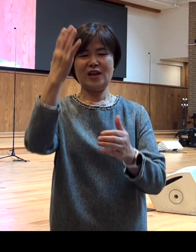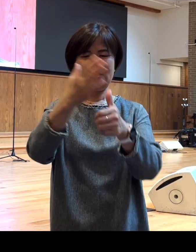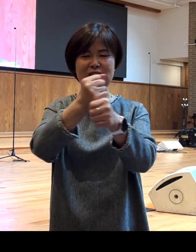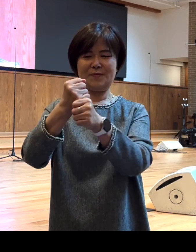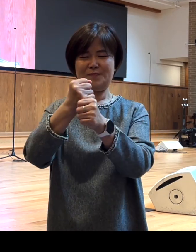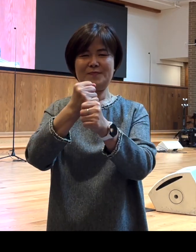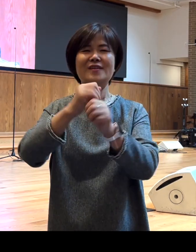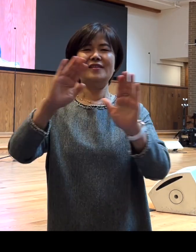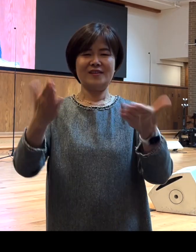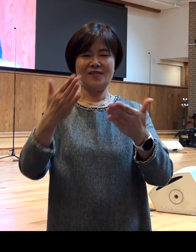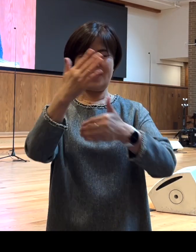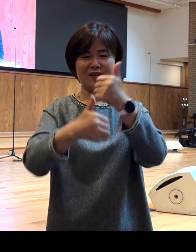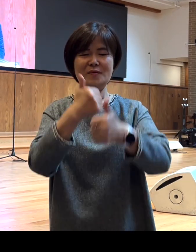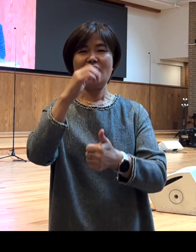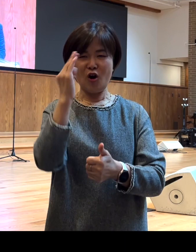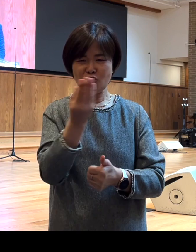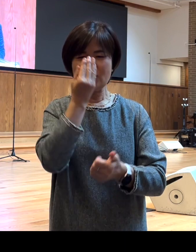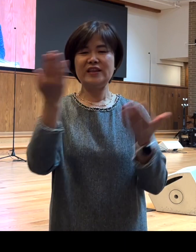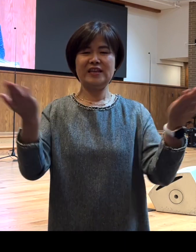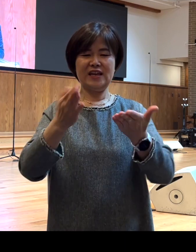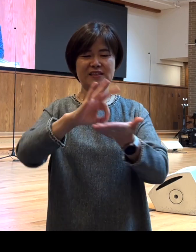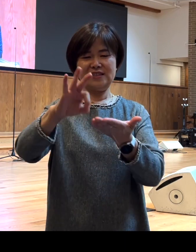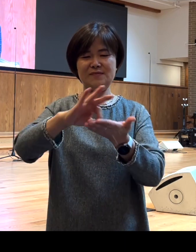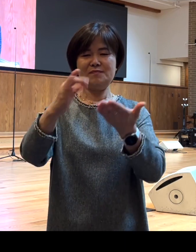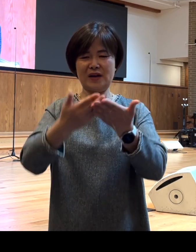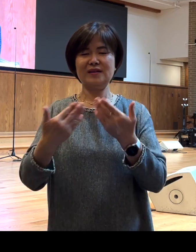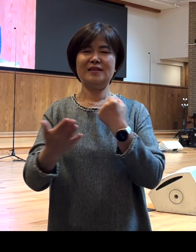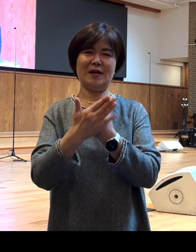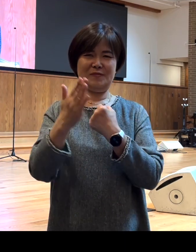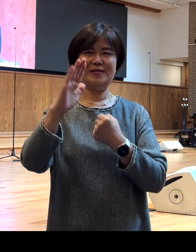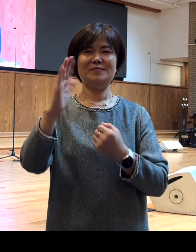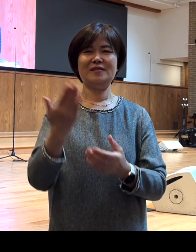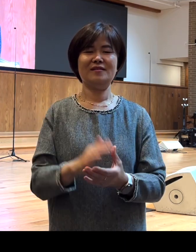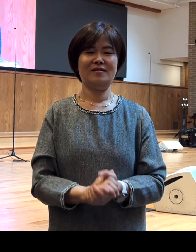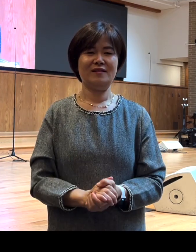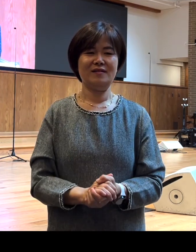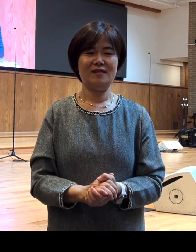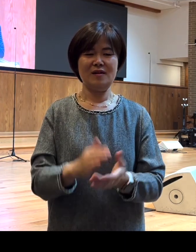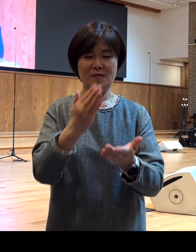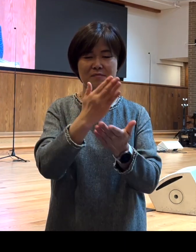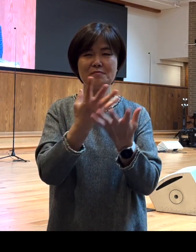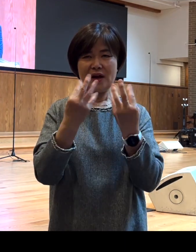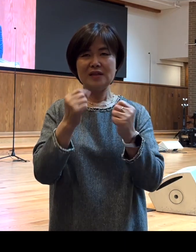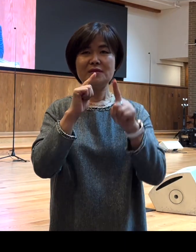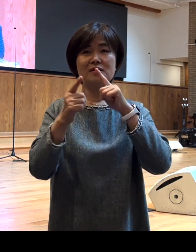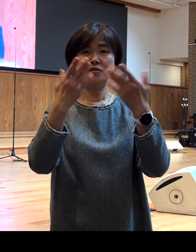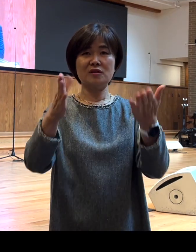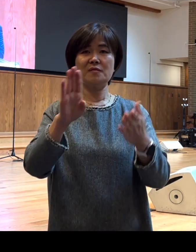하나님의 거룩한 일에 쓰임받을 수 있기 때문에 그렇습니다 여러 차례 말씀드렸지만 우리 배들교회가